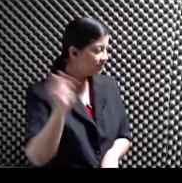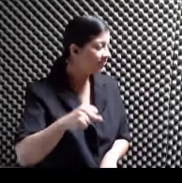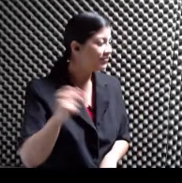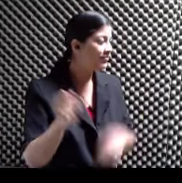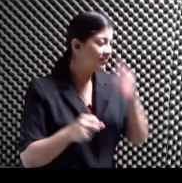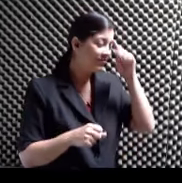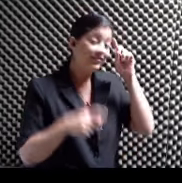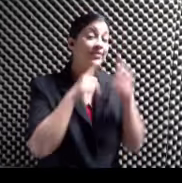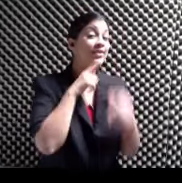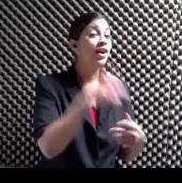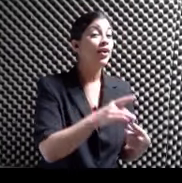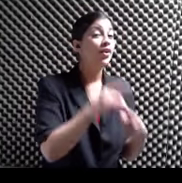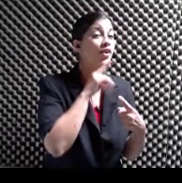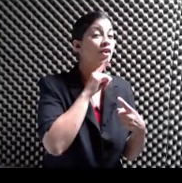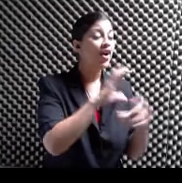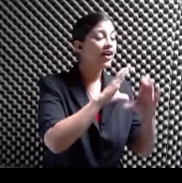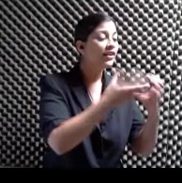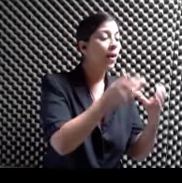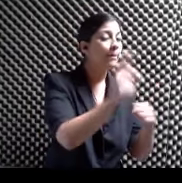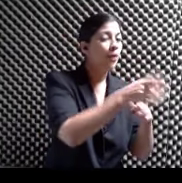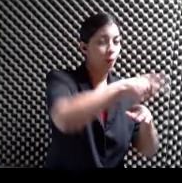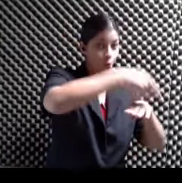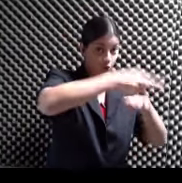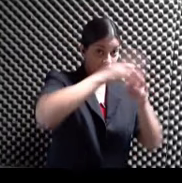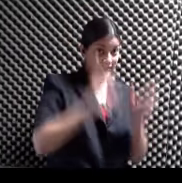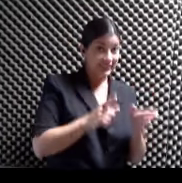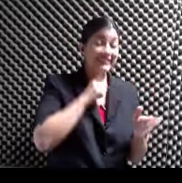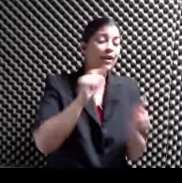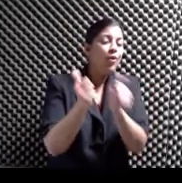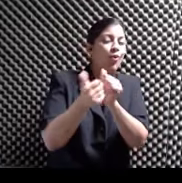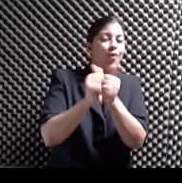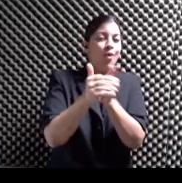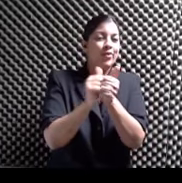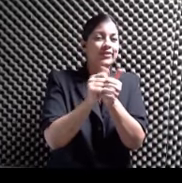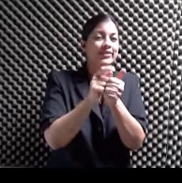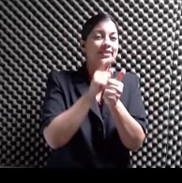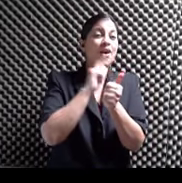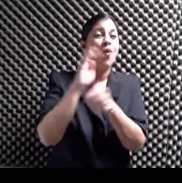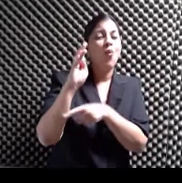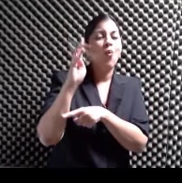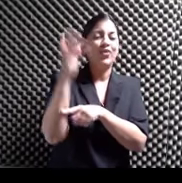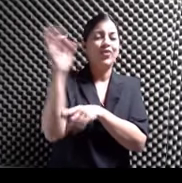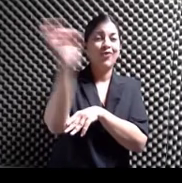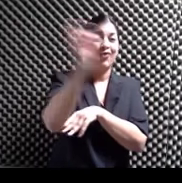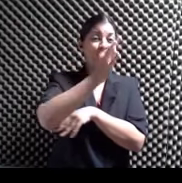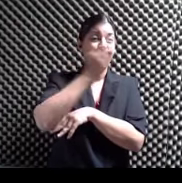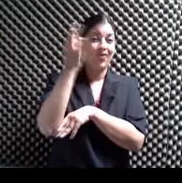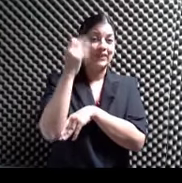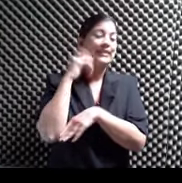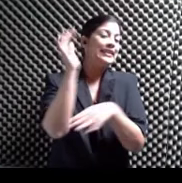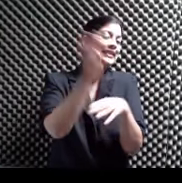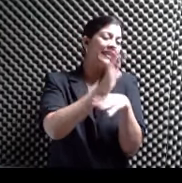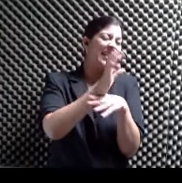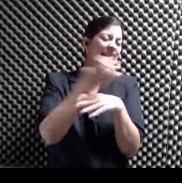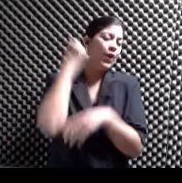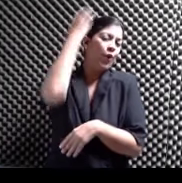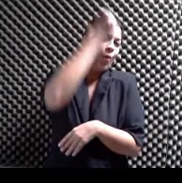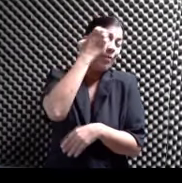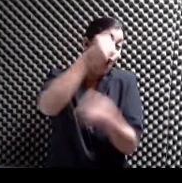seleccionada en la categoría de películas puertorriqueñas en competencia En el cuarto festival de cine europeo hecho en Europa Que tengo que decir